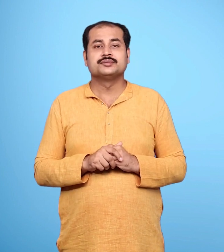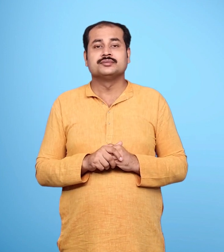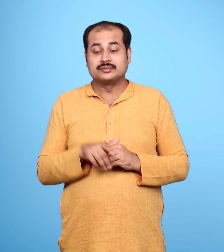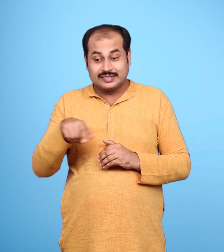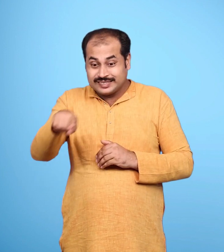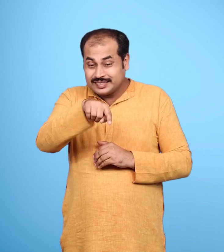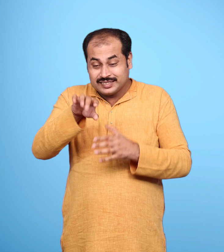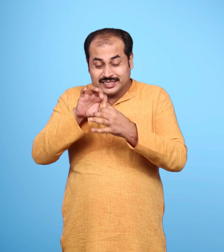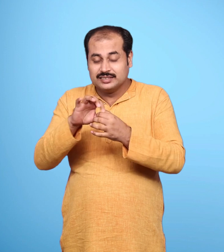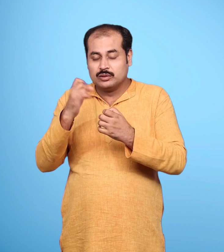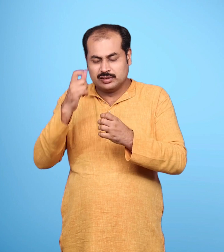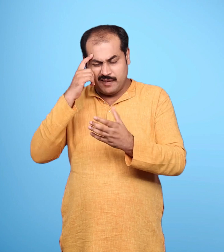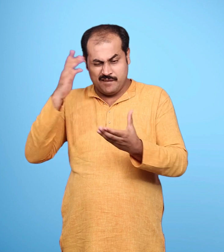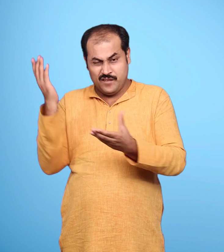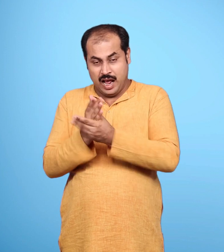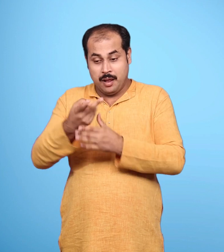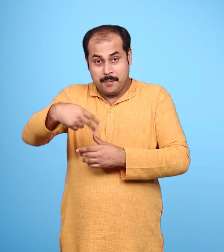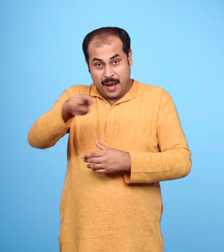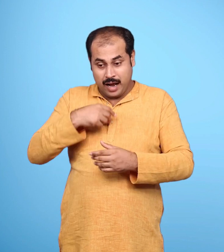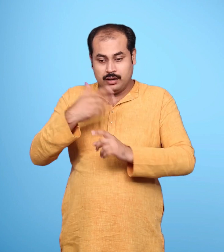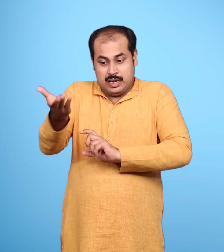किसी तरह हमसे बदला लेना चाहते हैं